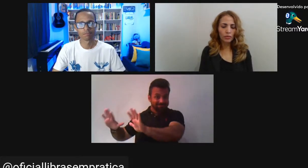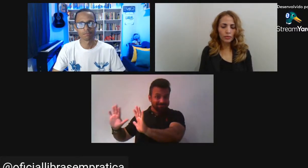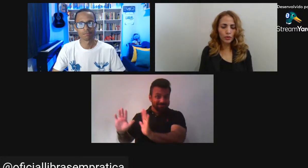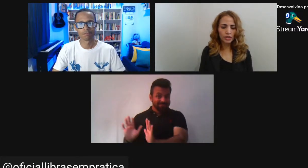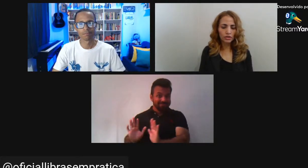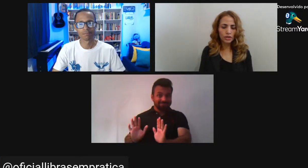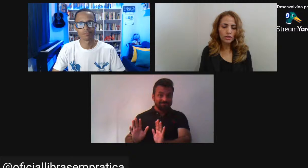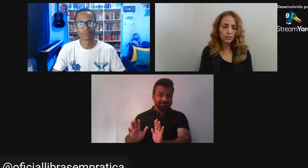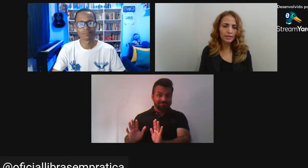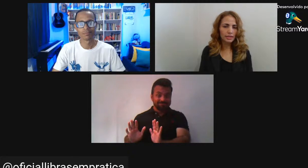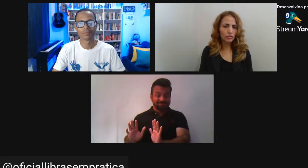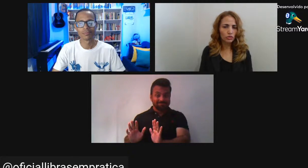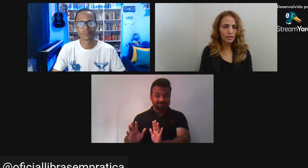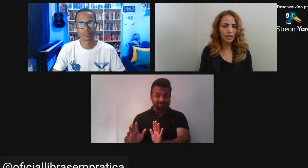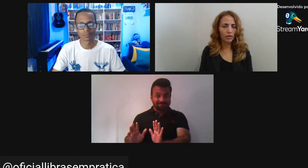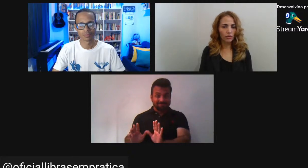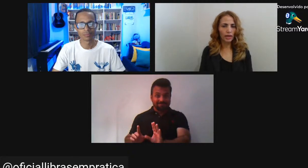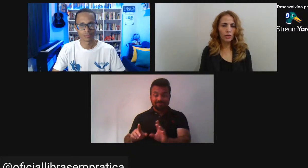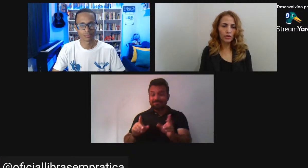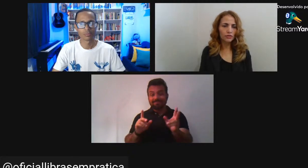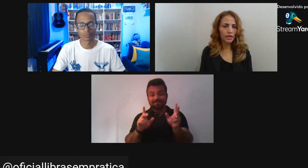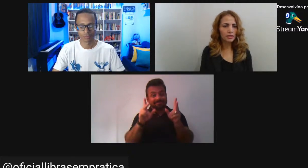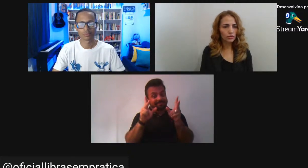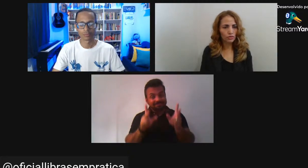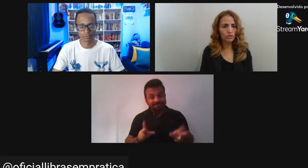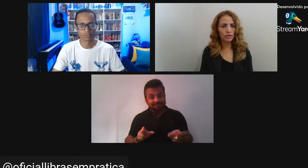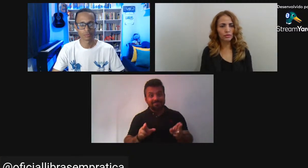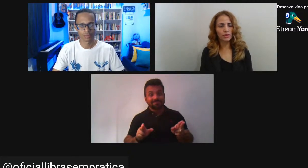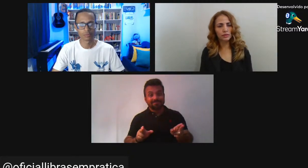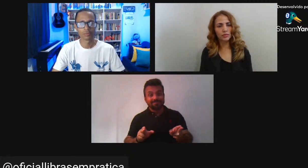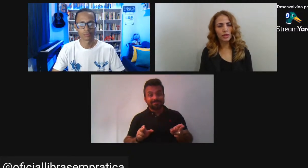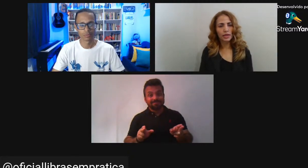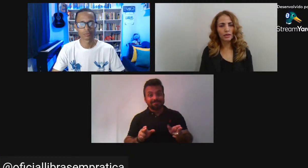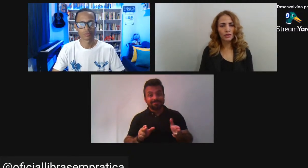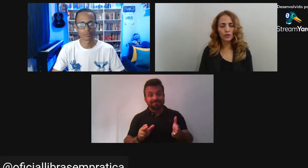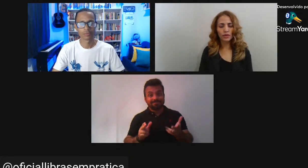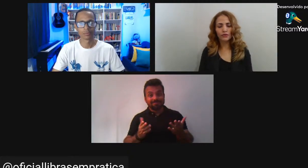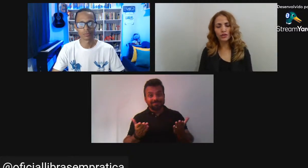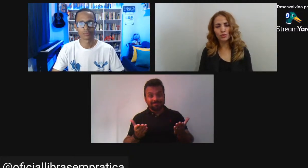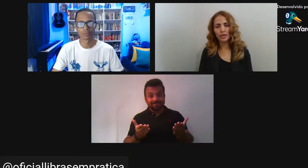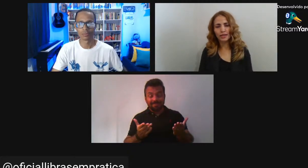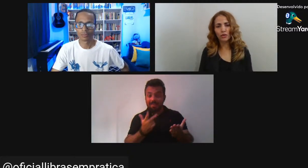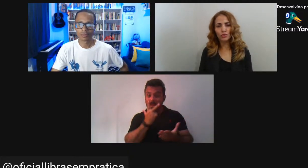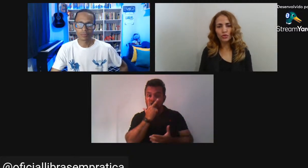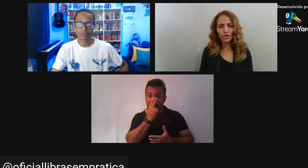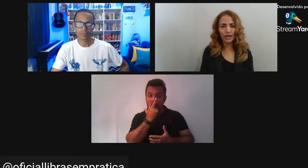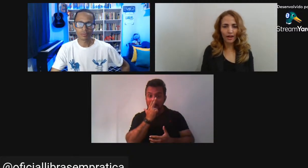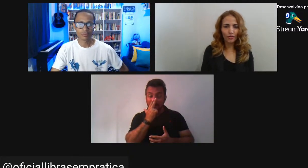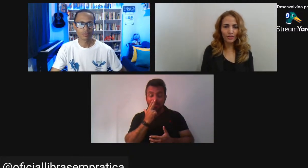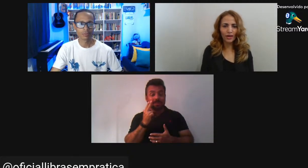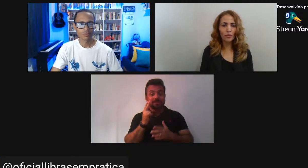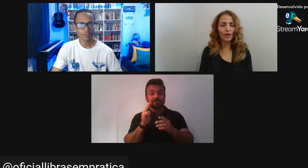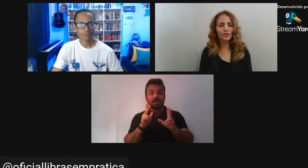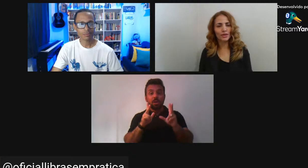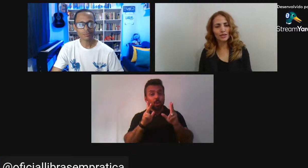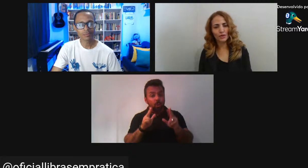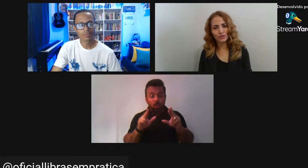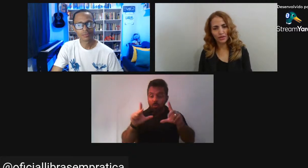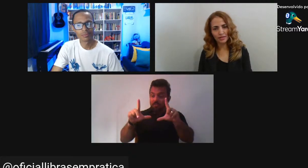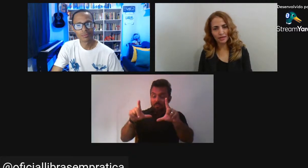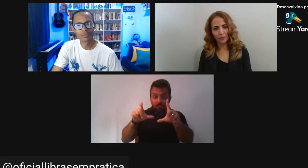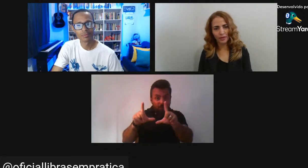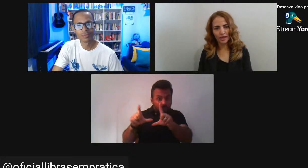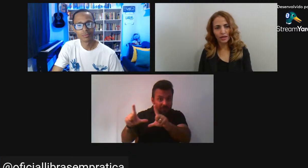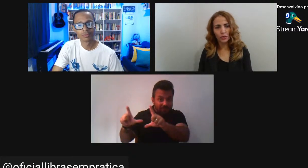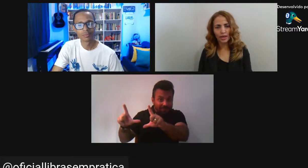Há um processo De desumanização Total É uma coisificação Do sujeito mesmo Então as fotografias Do militão No geral Não mostram Essa